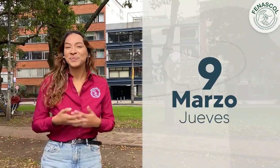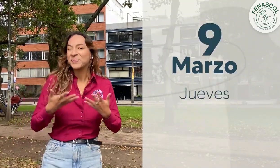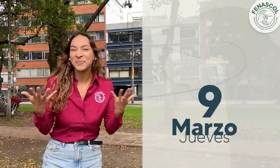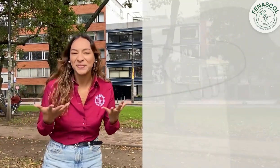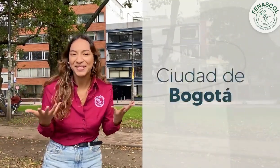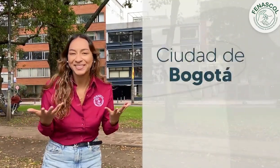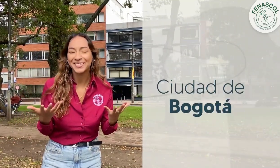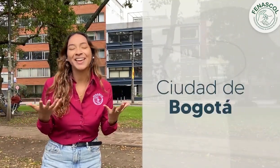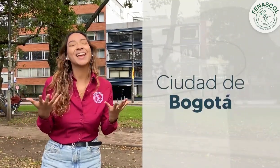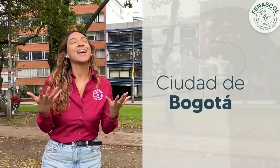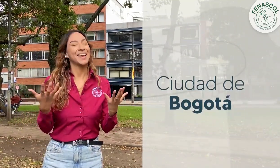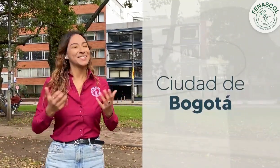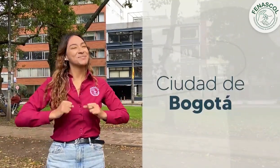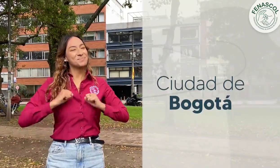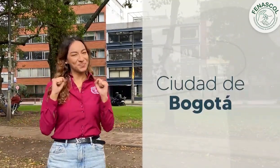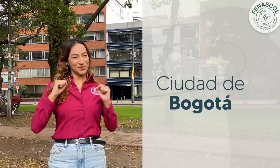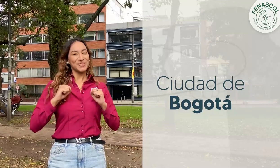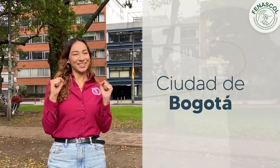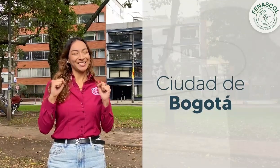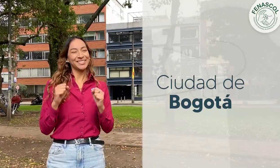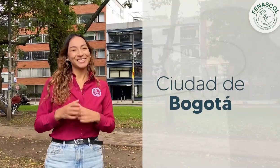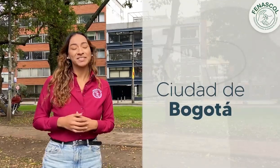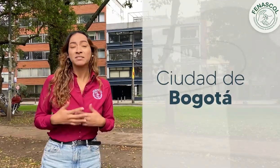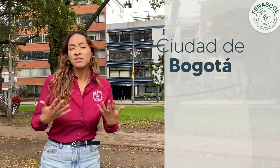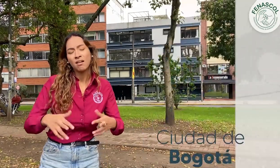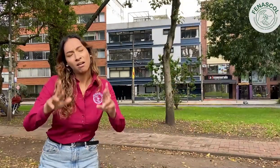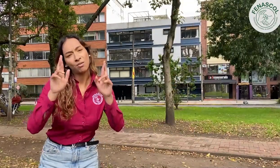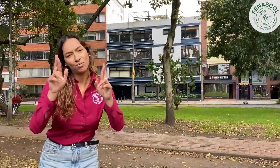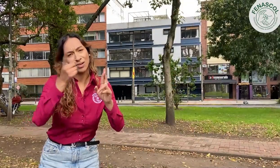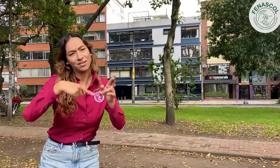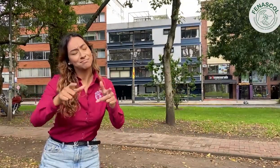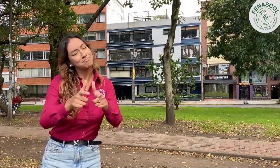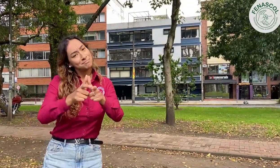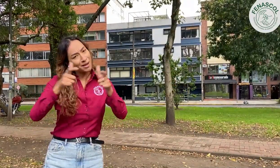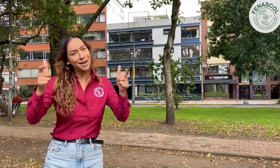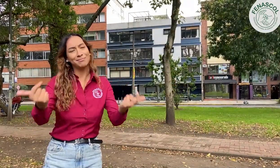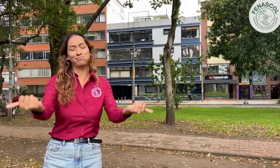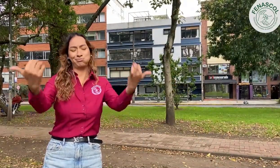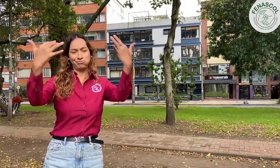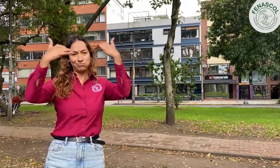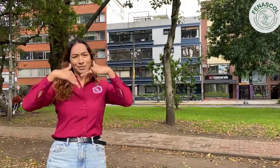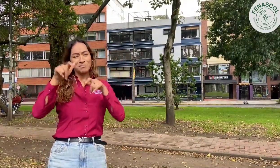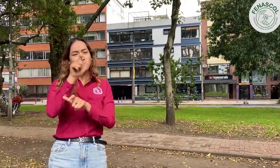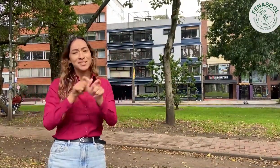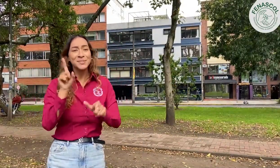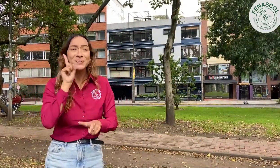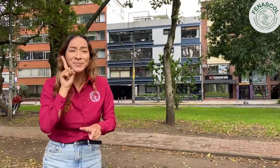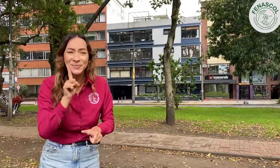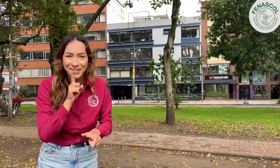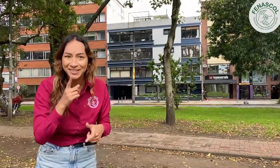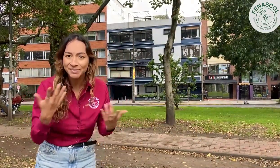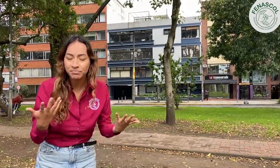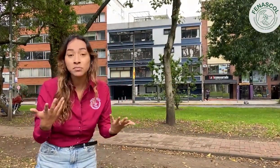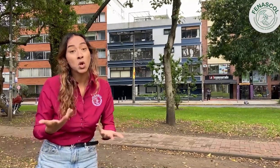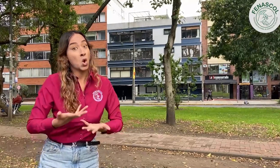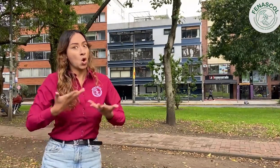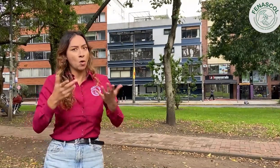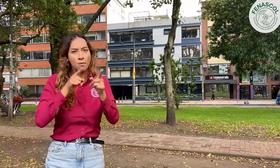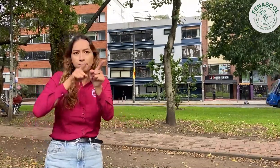en la ciudad de Bogotá. Ojalá que la gran mayoría de los asistentes sean personas